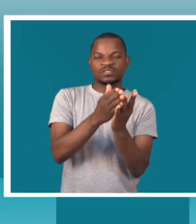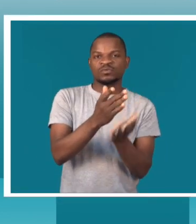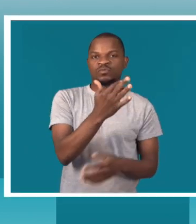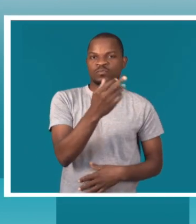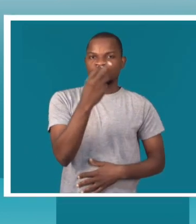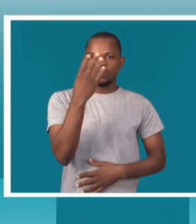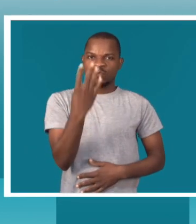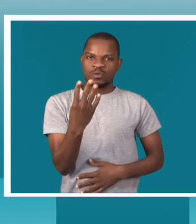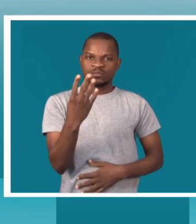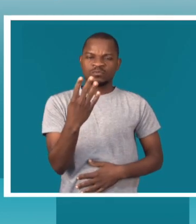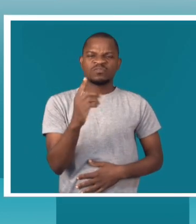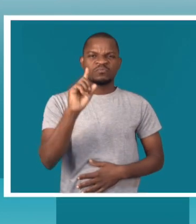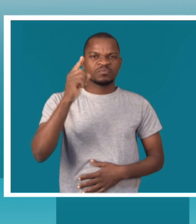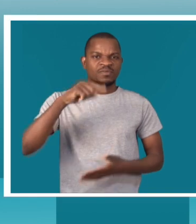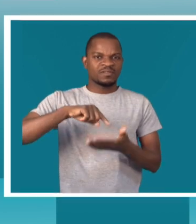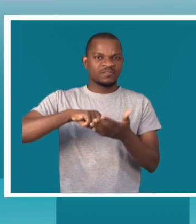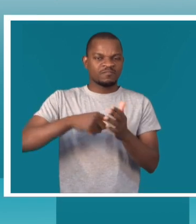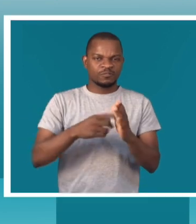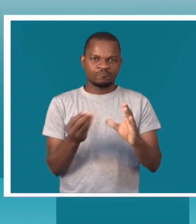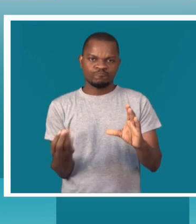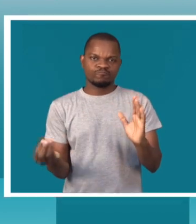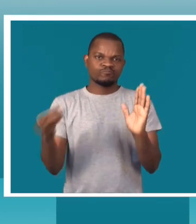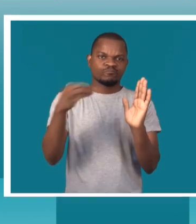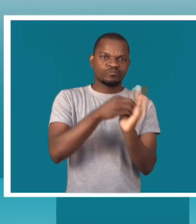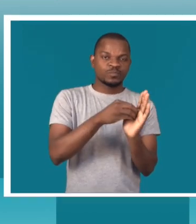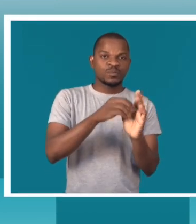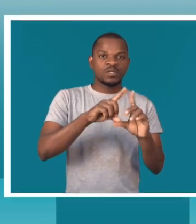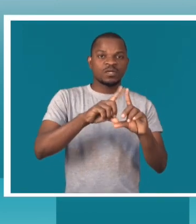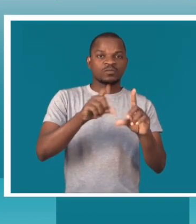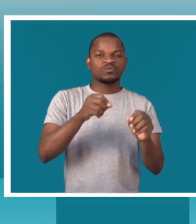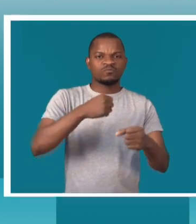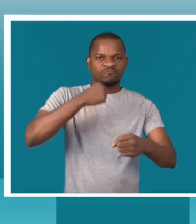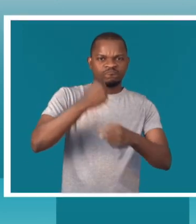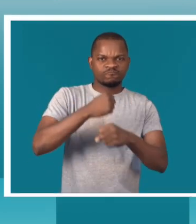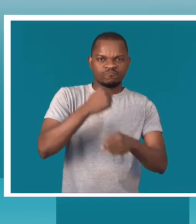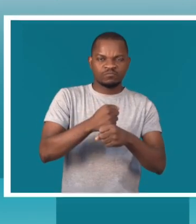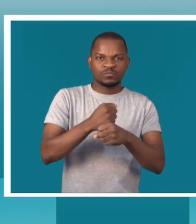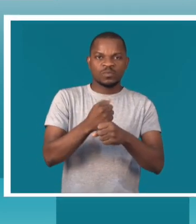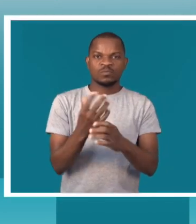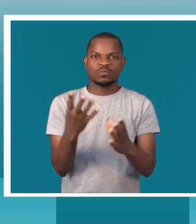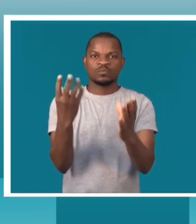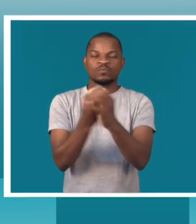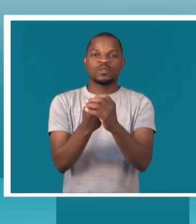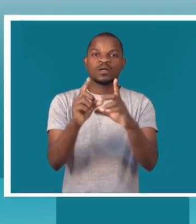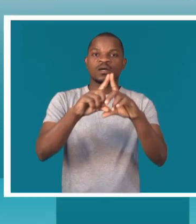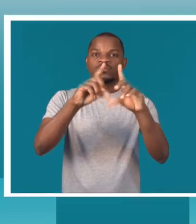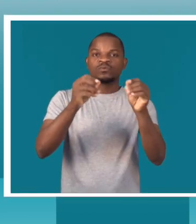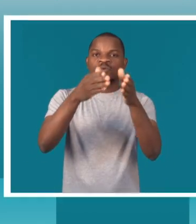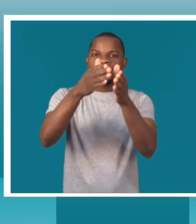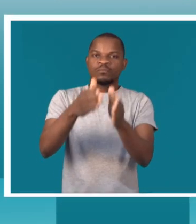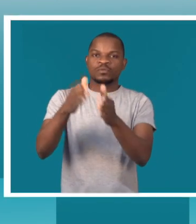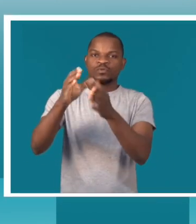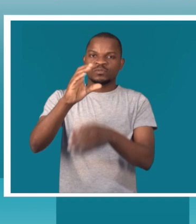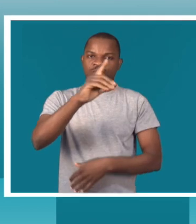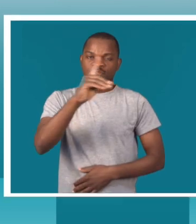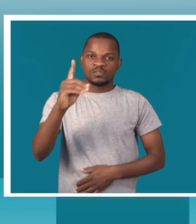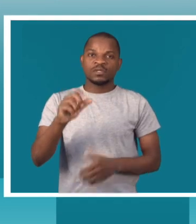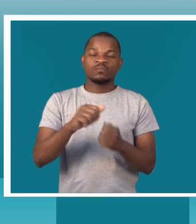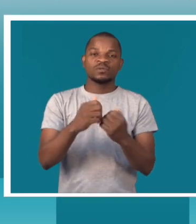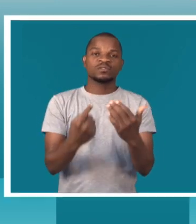4. Foi a primeira vez que, de forma explícita, se trabalhou para ter a deficiência lá. O que está a acontecer é o